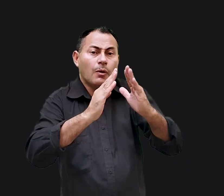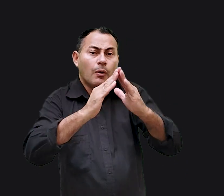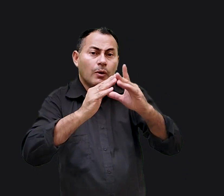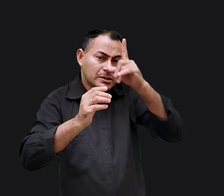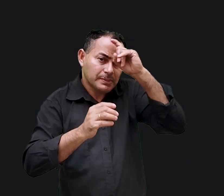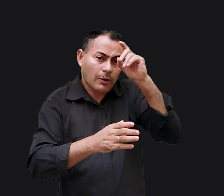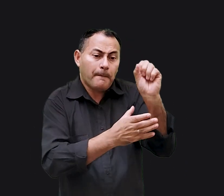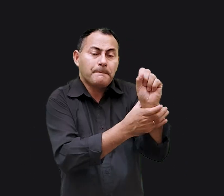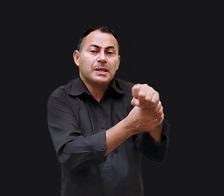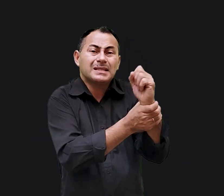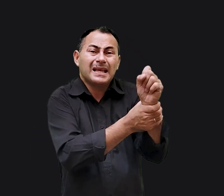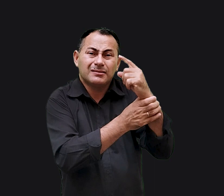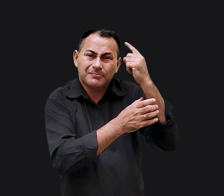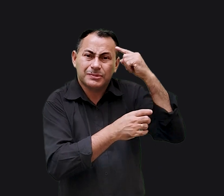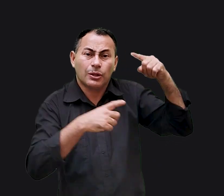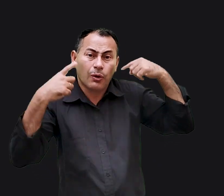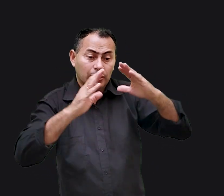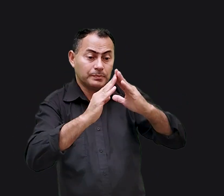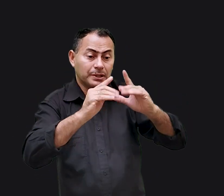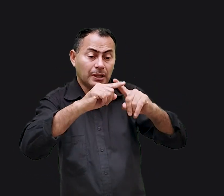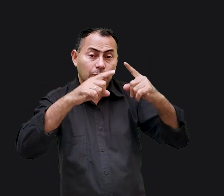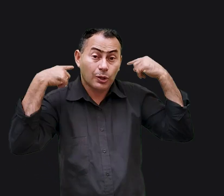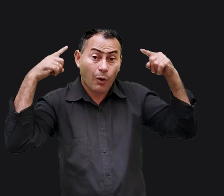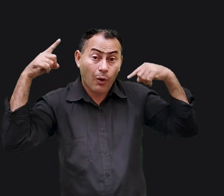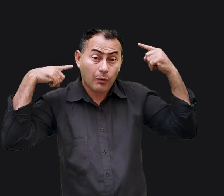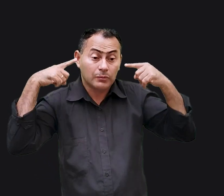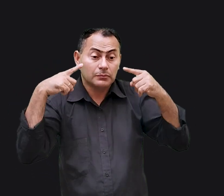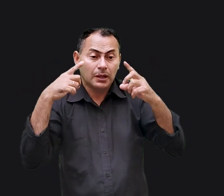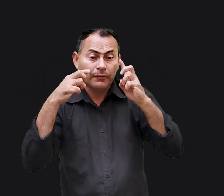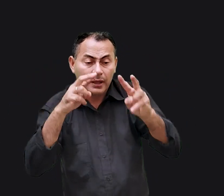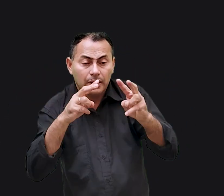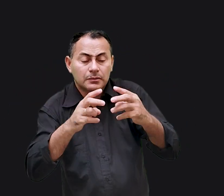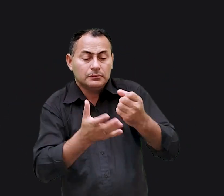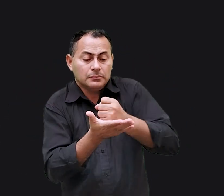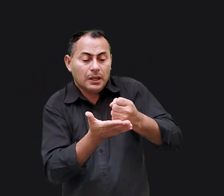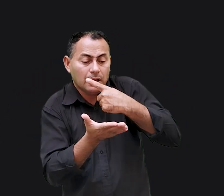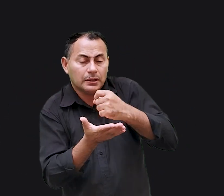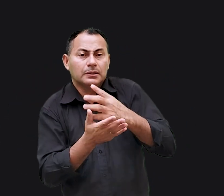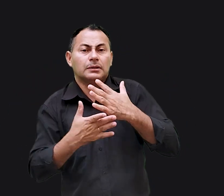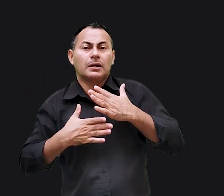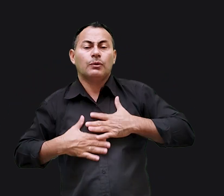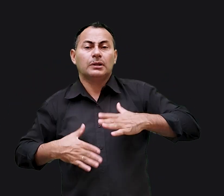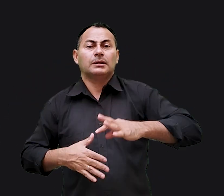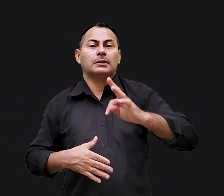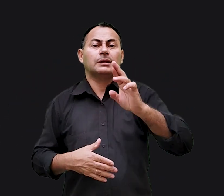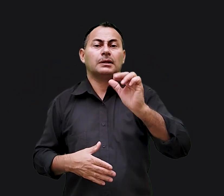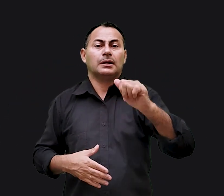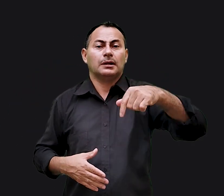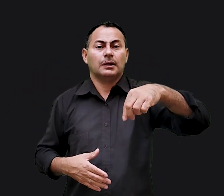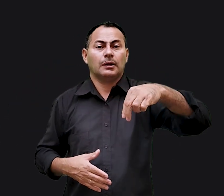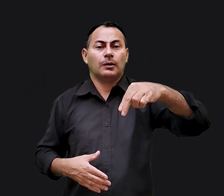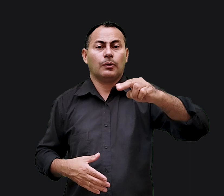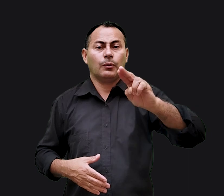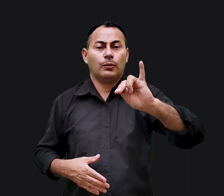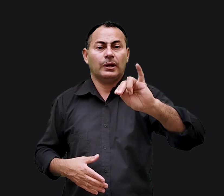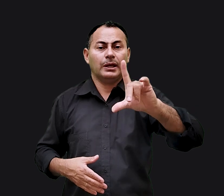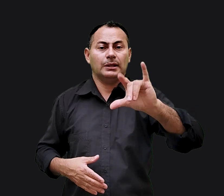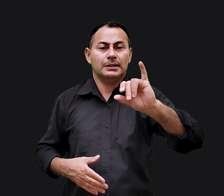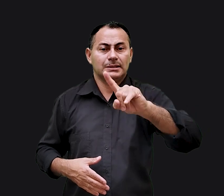pacientes de um hospital psiquiátrico momentos antes de receberem suas doses de tranquilizantes? Eles